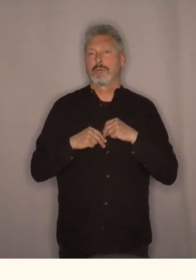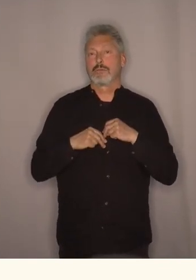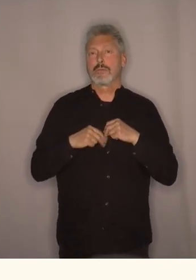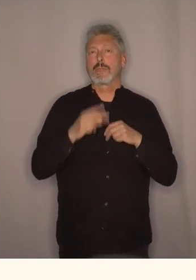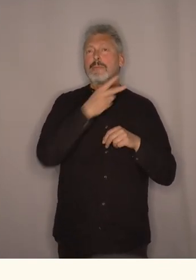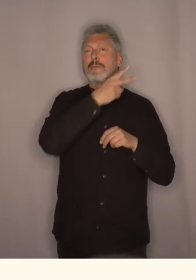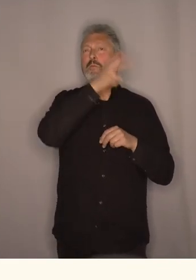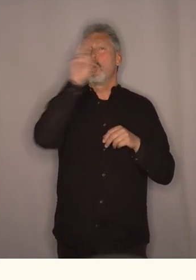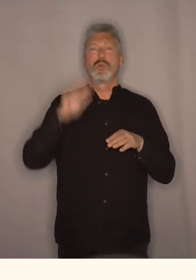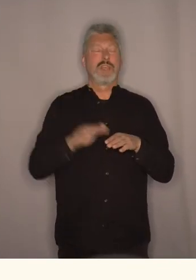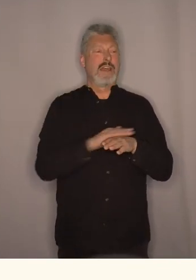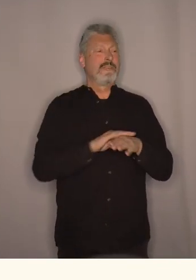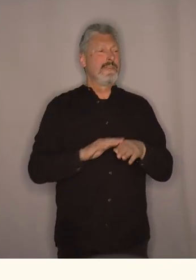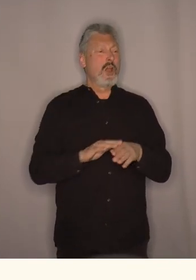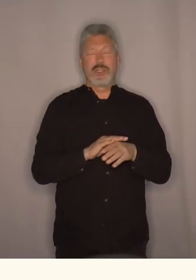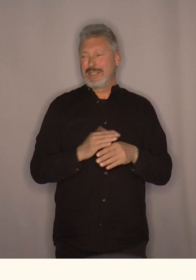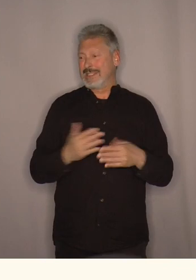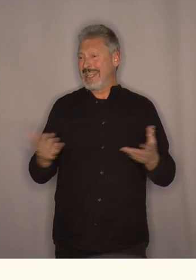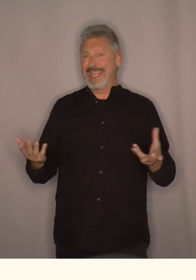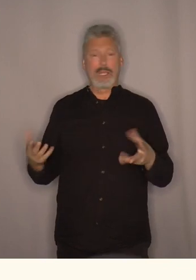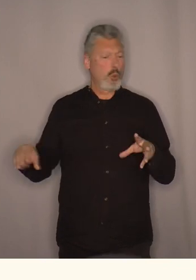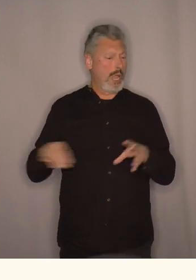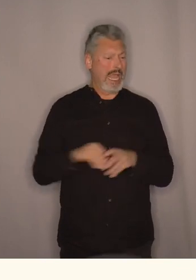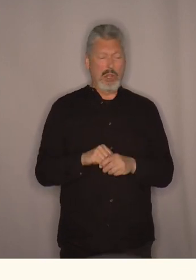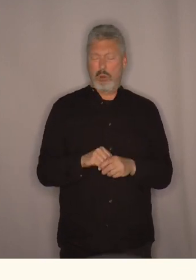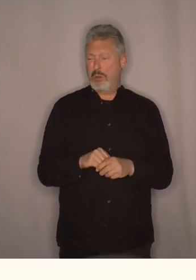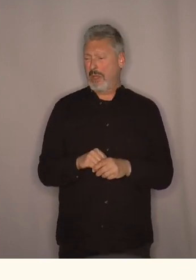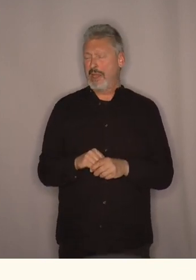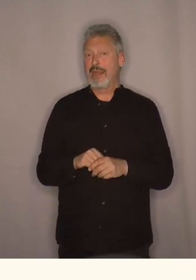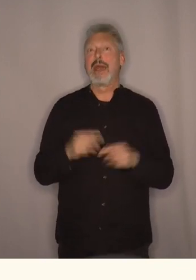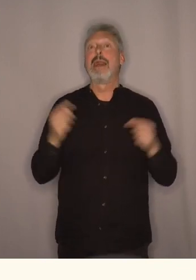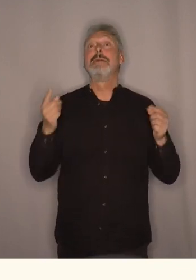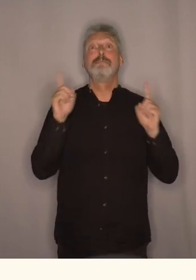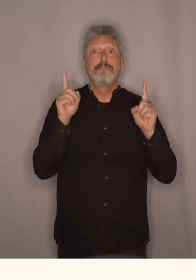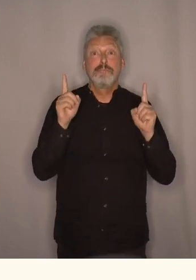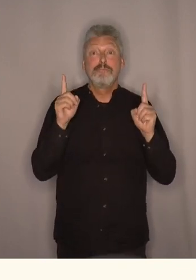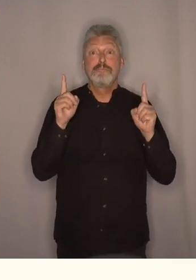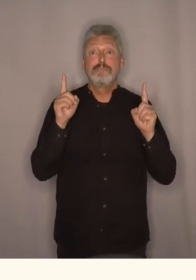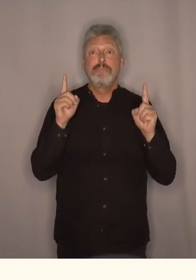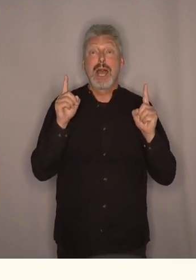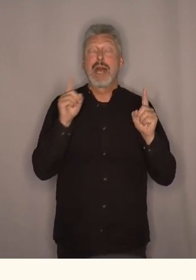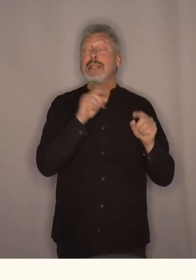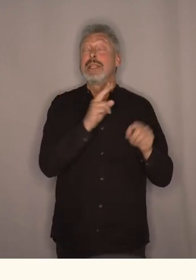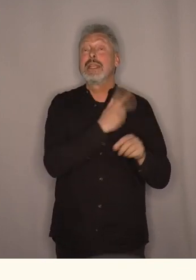Bodø føltes lite inkluderende men Christine ga ikke opp